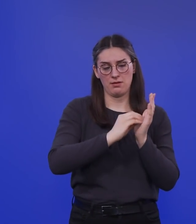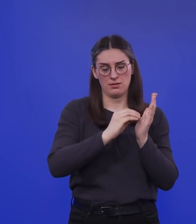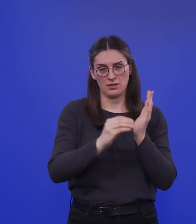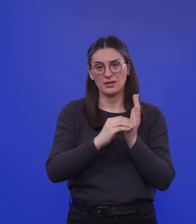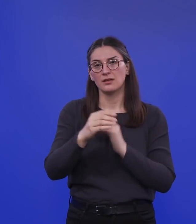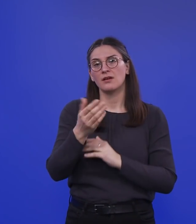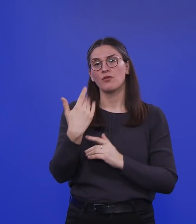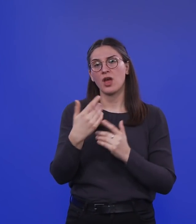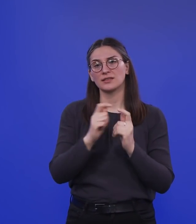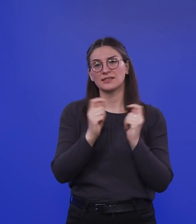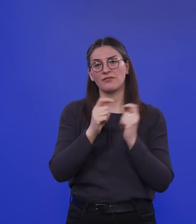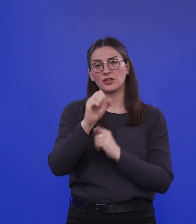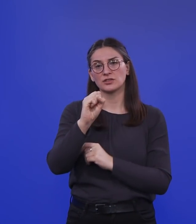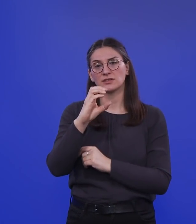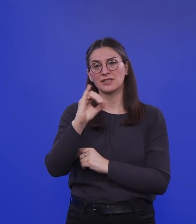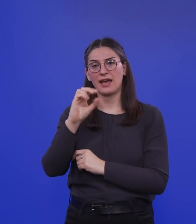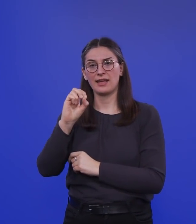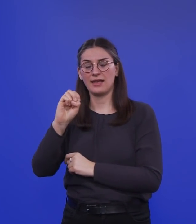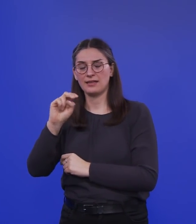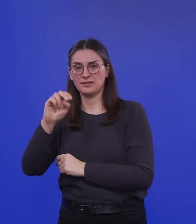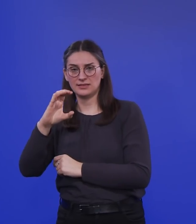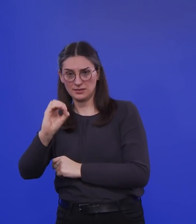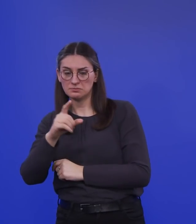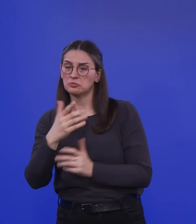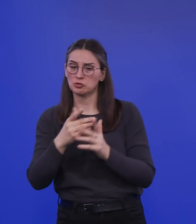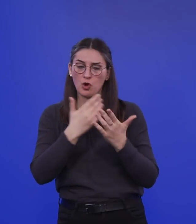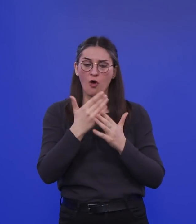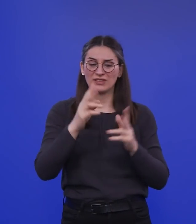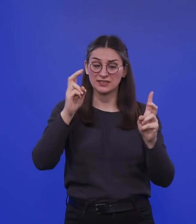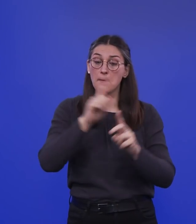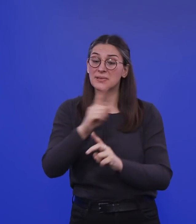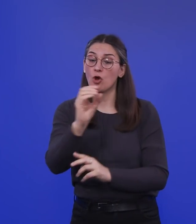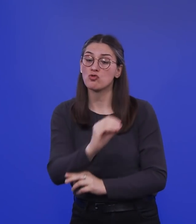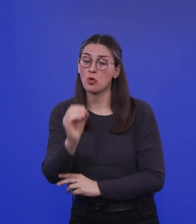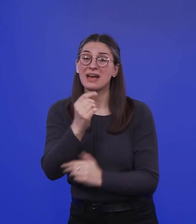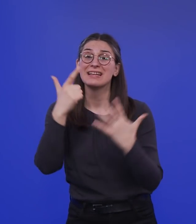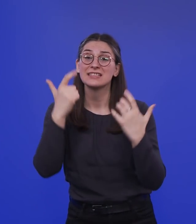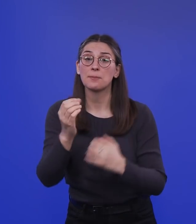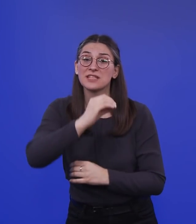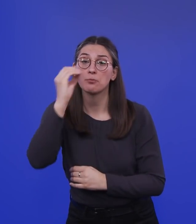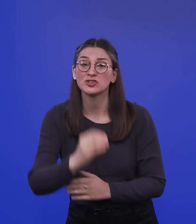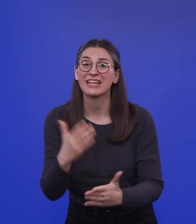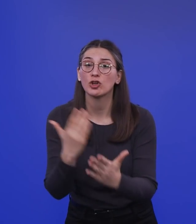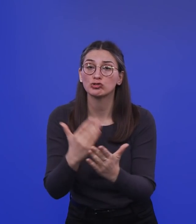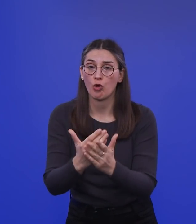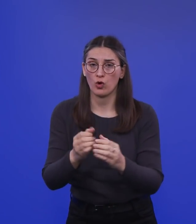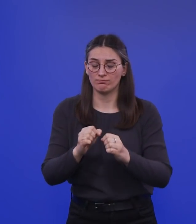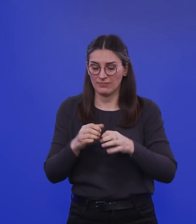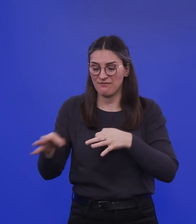wurde, das eigentlich mal postuliert hat, die hatten schon bis Oktober 70 Prozent der Bevölkerung durchseucht. Und wenn die sich alle jetzt wieder neu